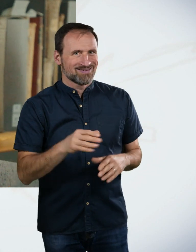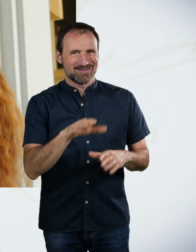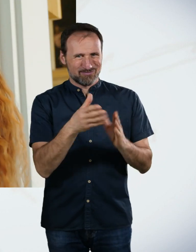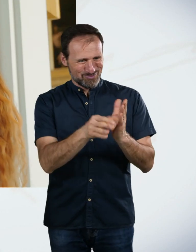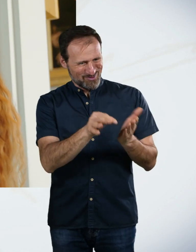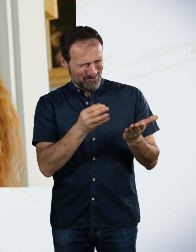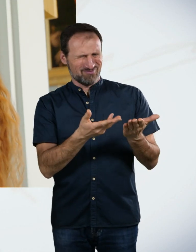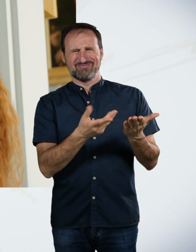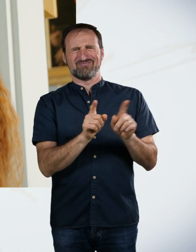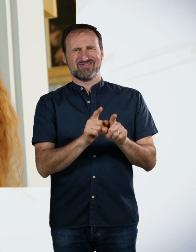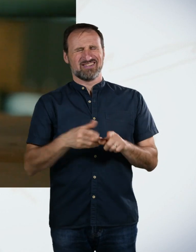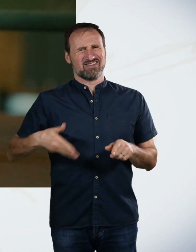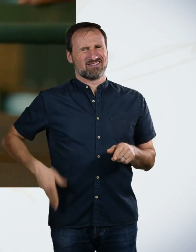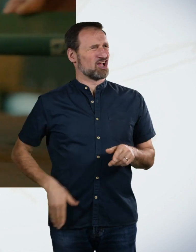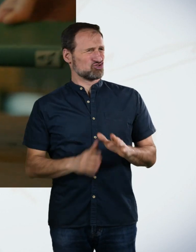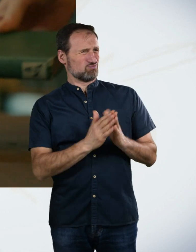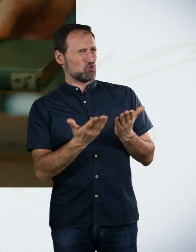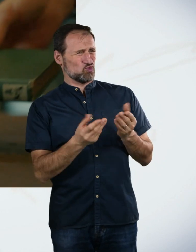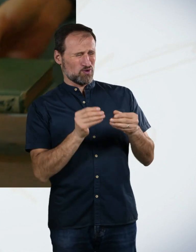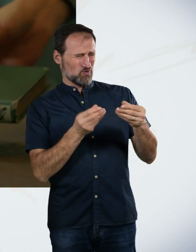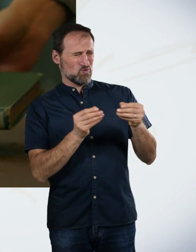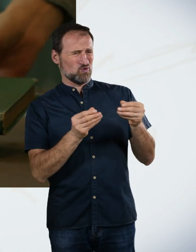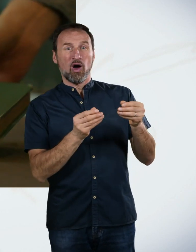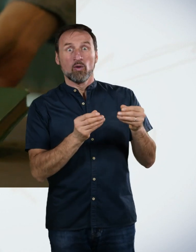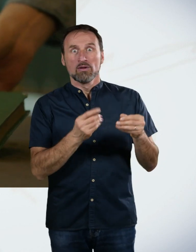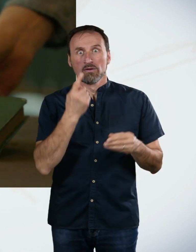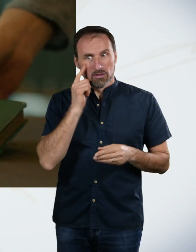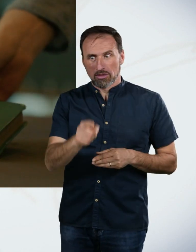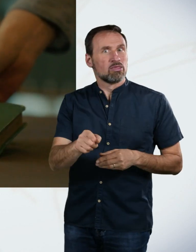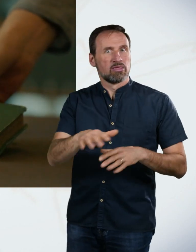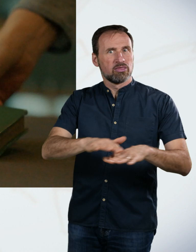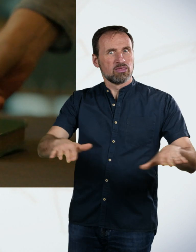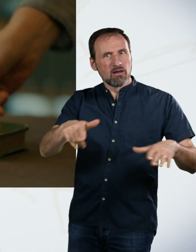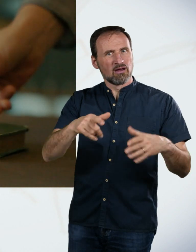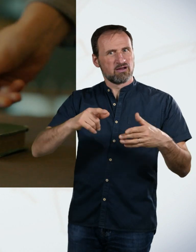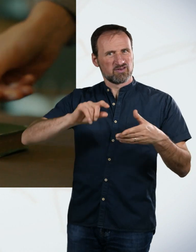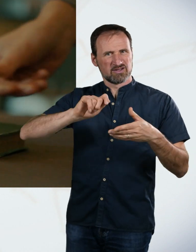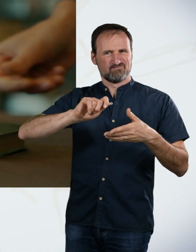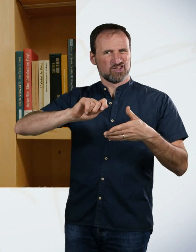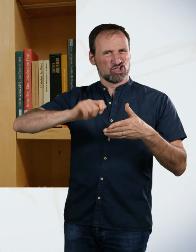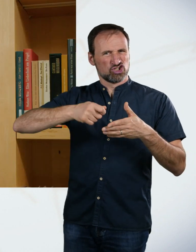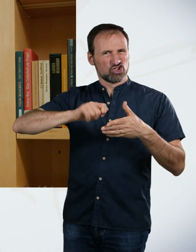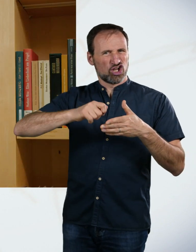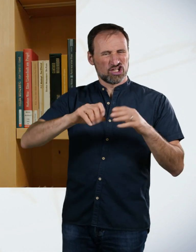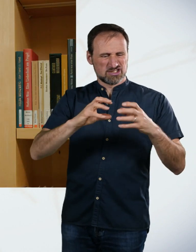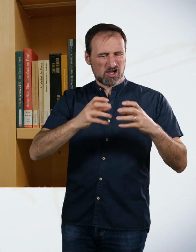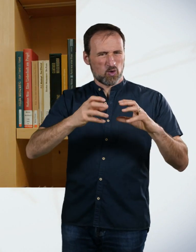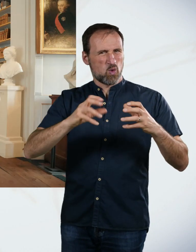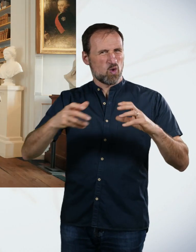nur so ein Taschenbuch war. Und es ging weiter. Plötzlich lag da so ein Schlüsselcode. So ein Schatzkästchen mit Zahlen und